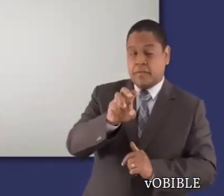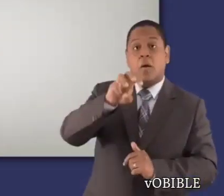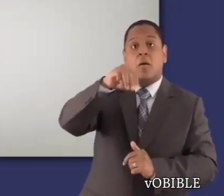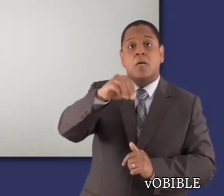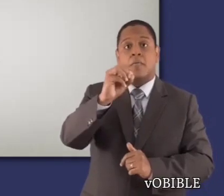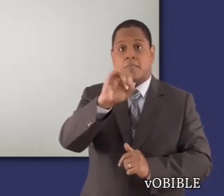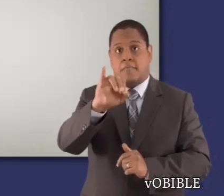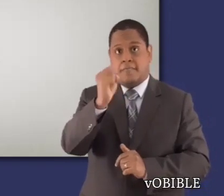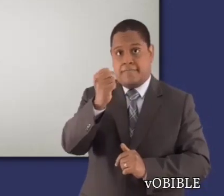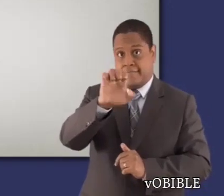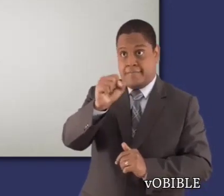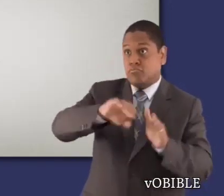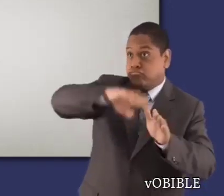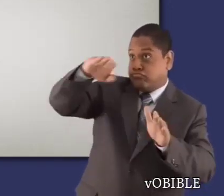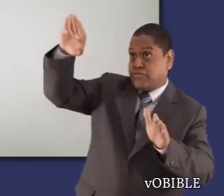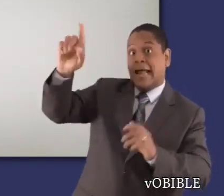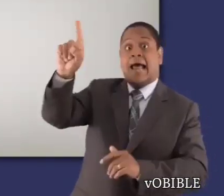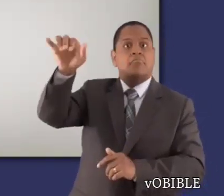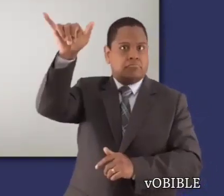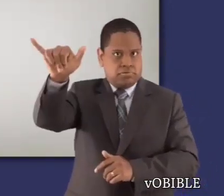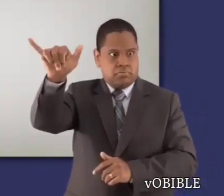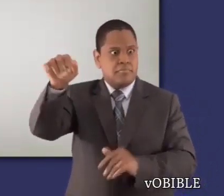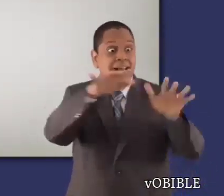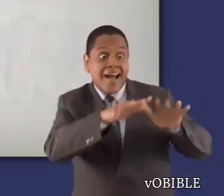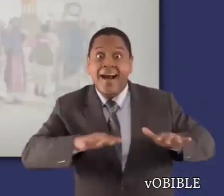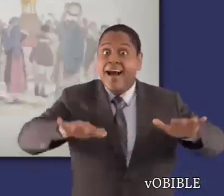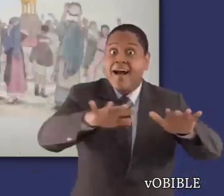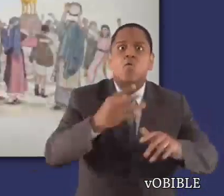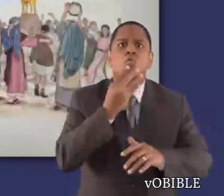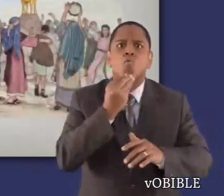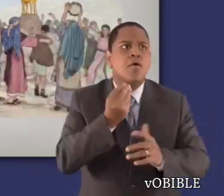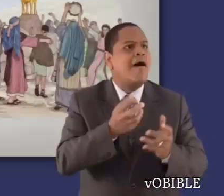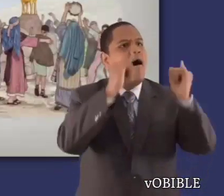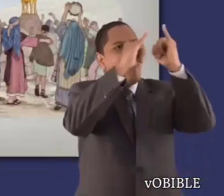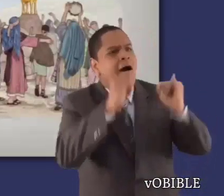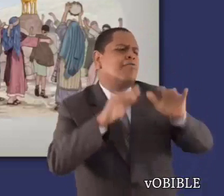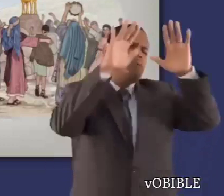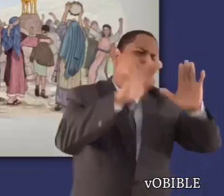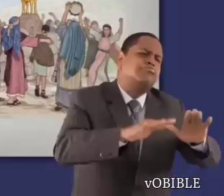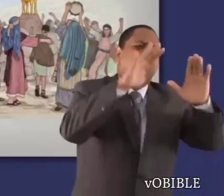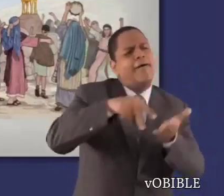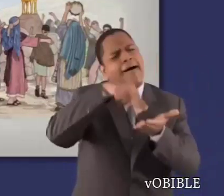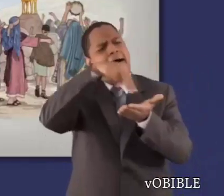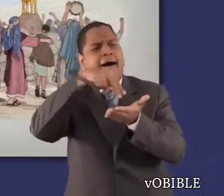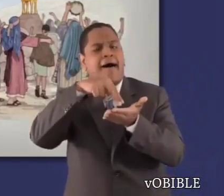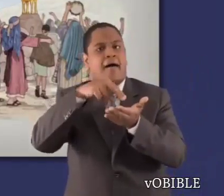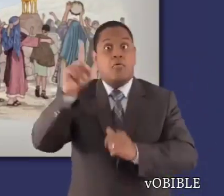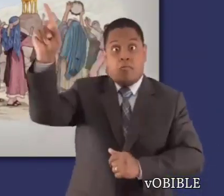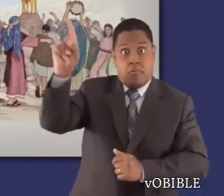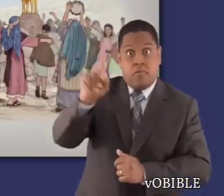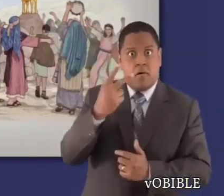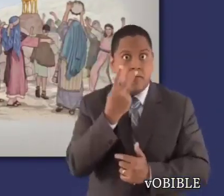En el capítulo 32, mientras Moisés está en el monte Sinaí, el pueblo hace un becerro de oro y lo adora